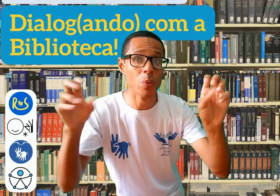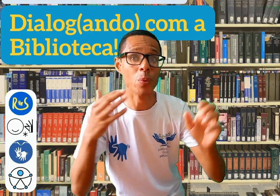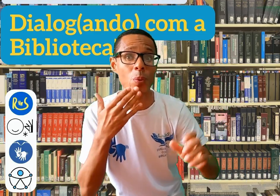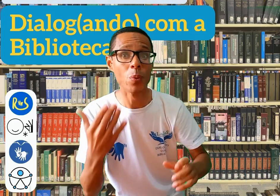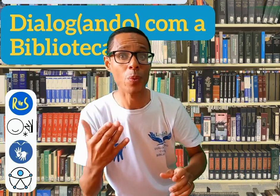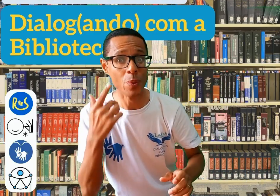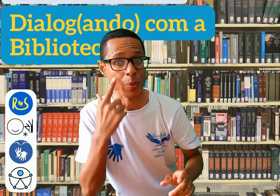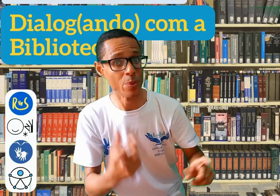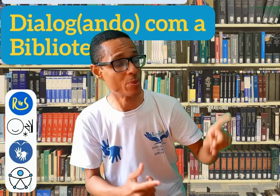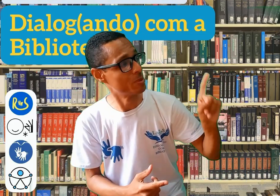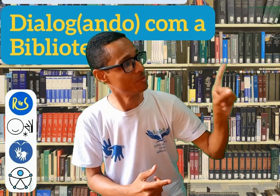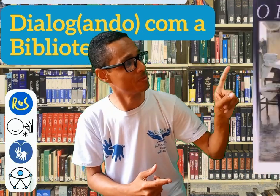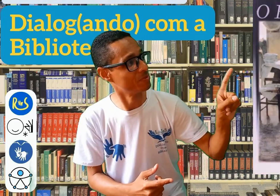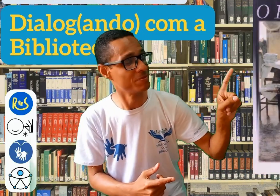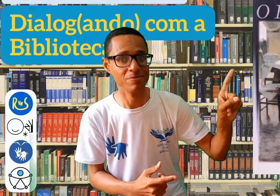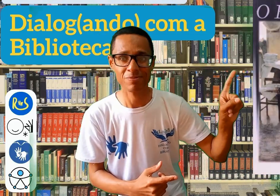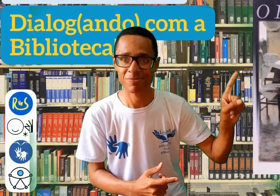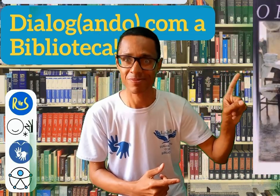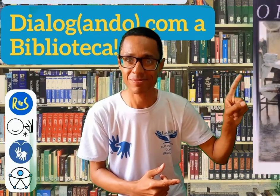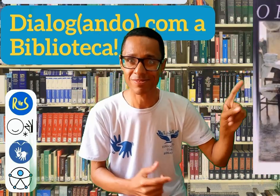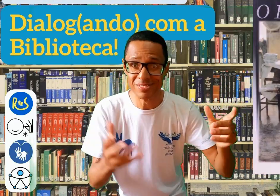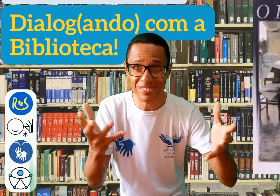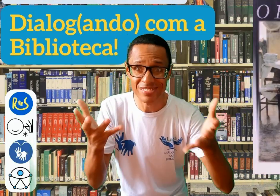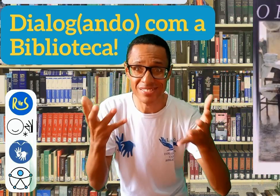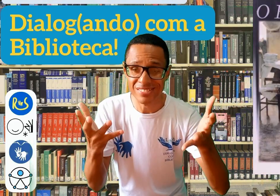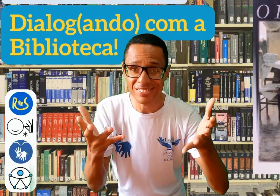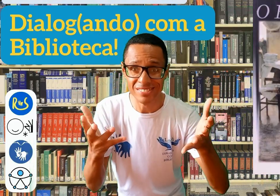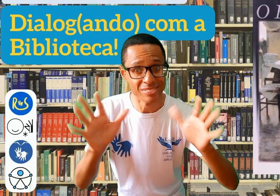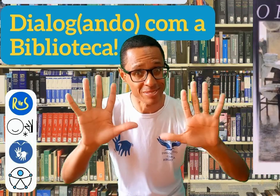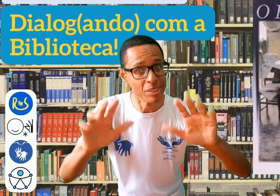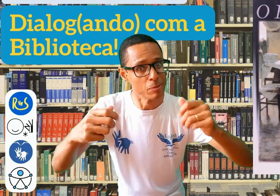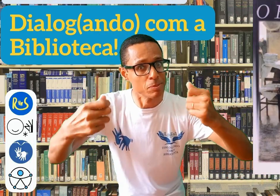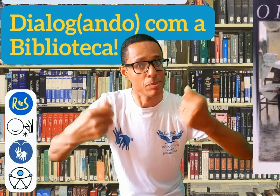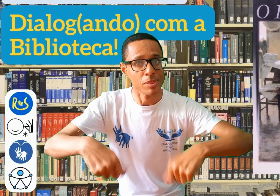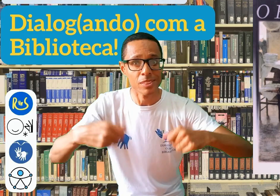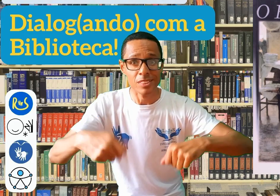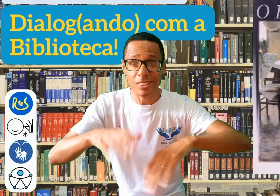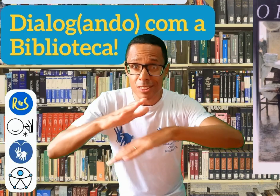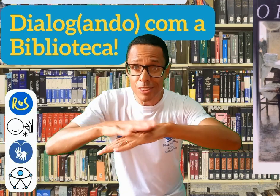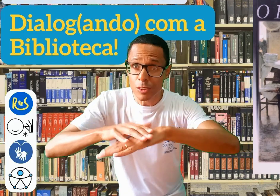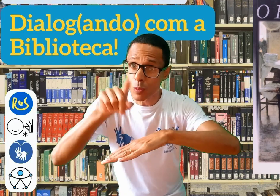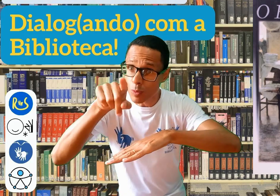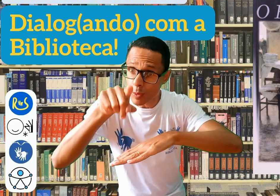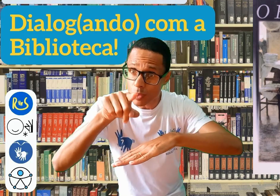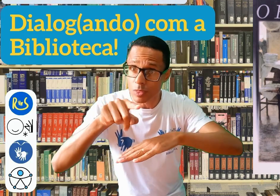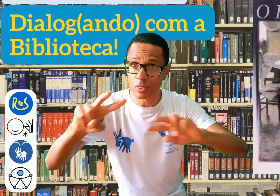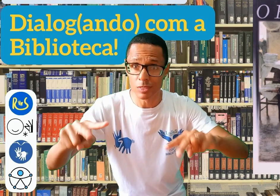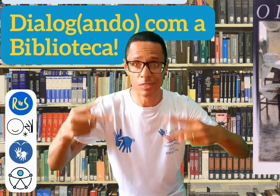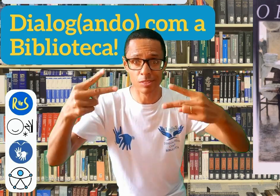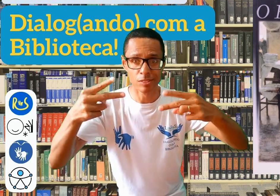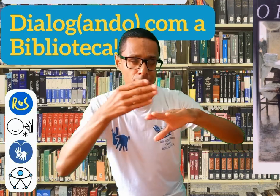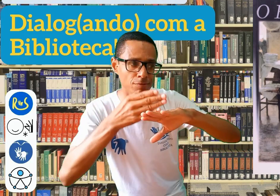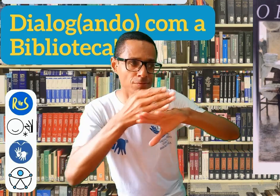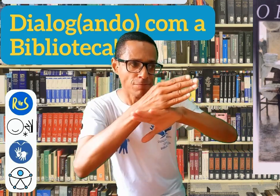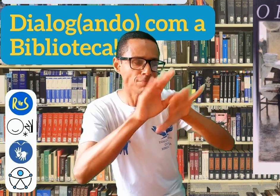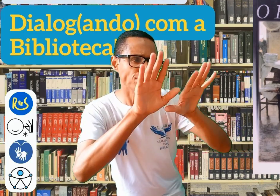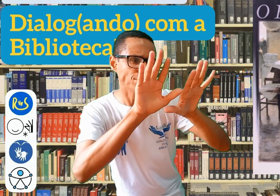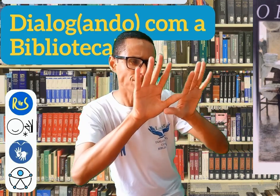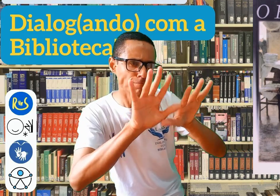exemplar desta obra! Mas para isso, você deve preencher o link que está aqui na descrição do